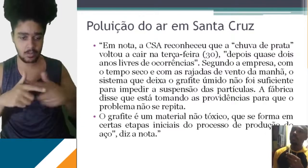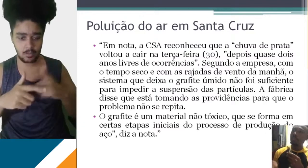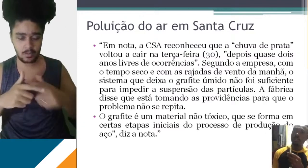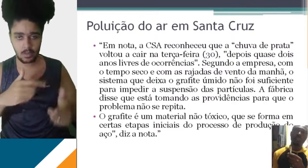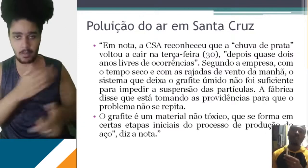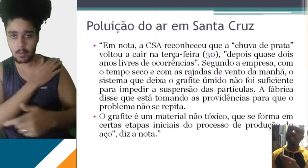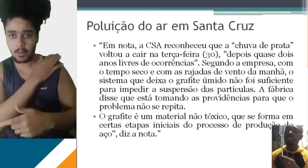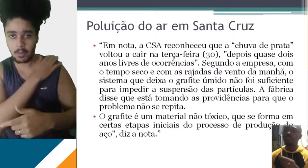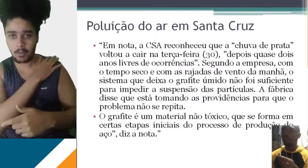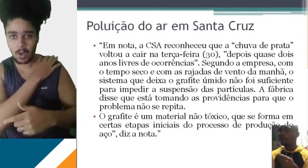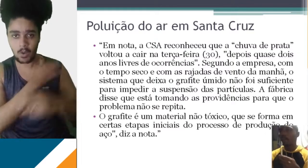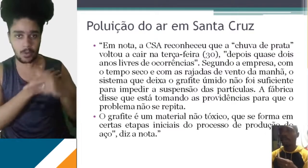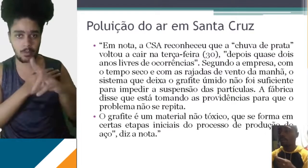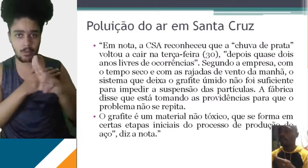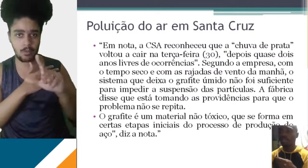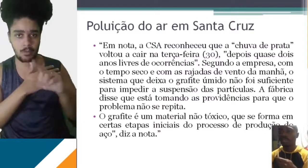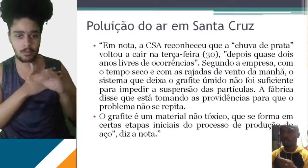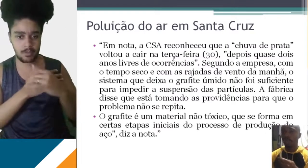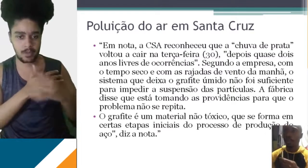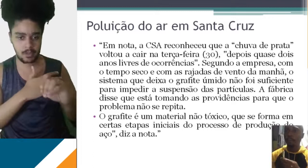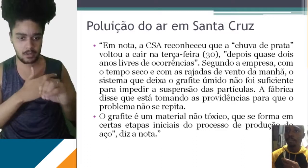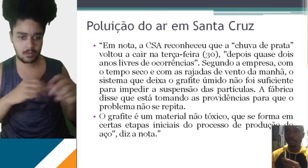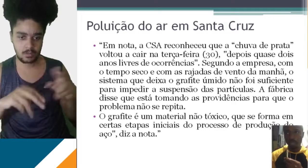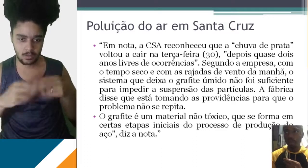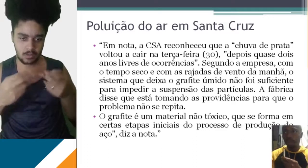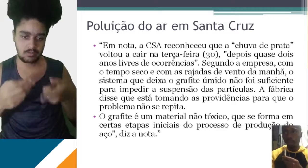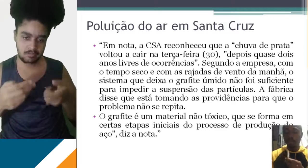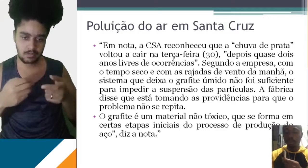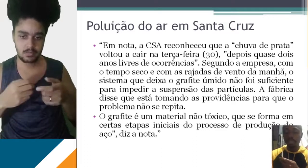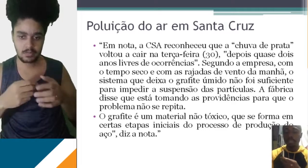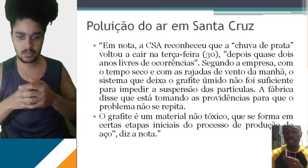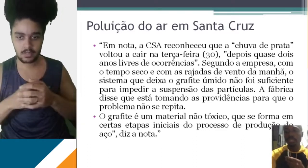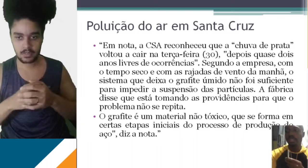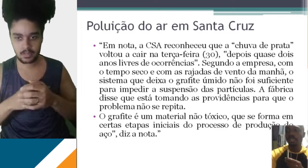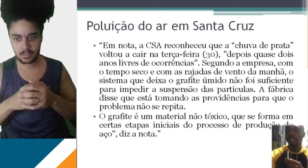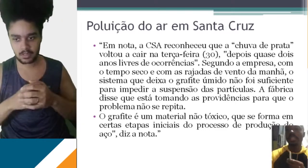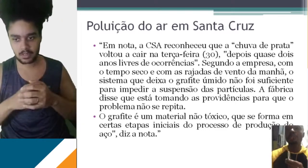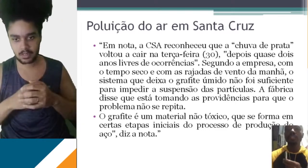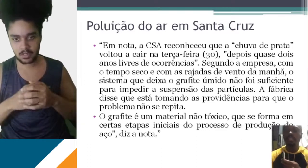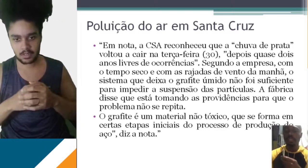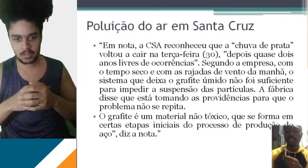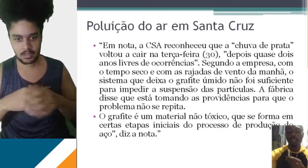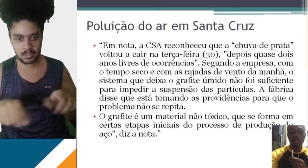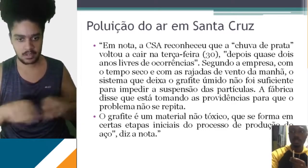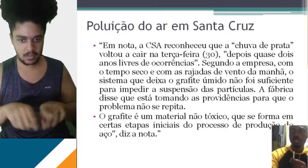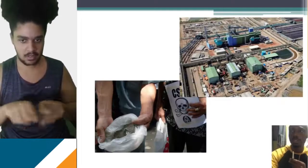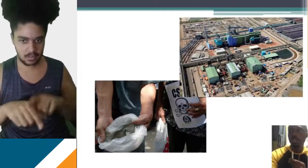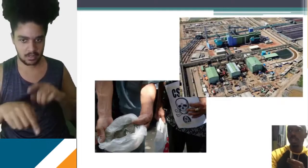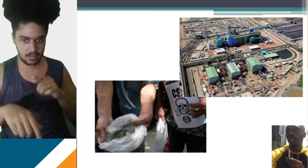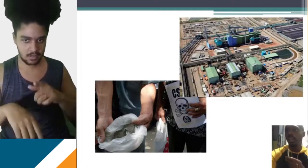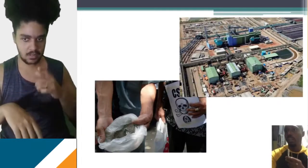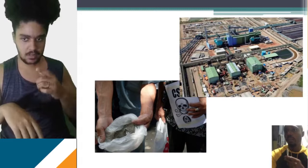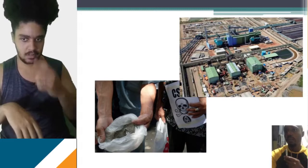respiratórios, muitas pessoas têm vários problemas decorrente disso. É um também dos problemas da TK-CSN, das empresas que se instalaram aqui no